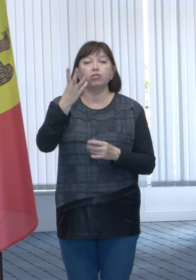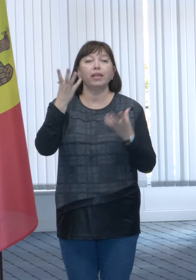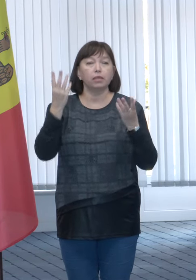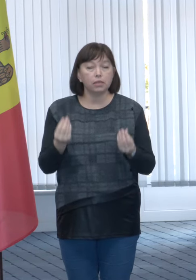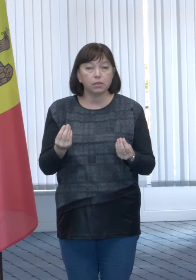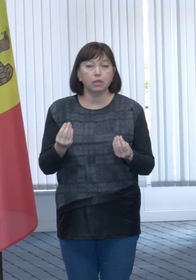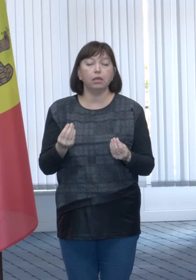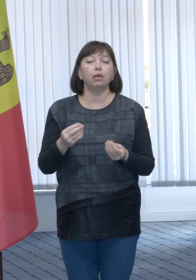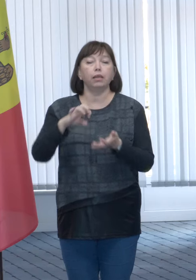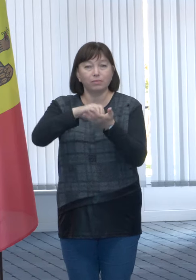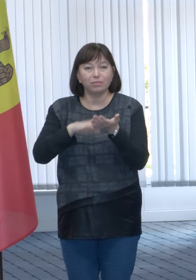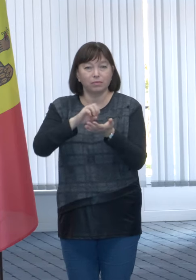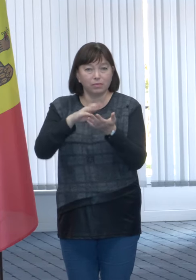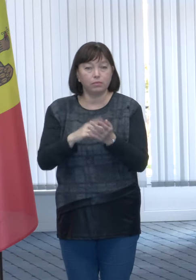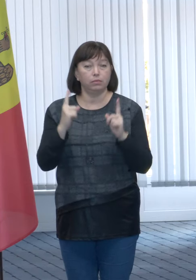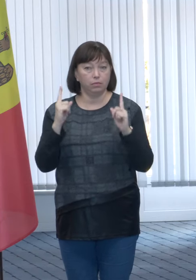să ne înscriem.